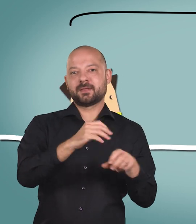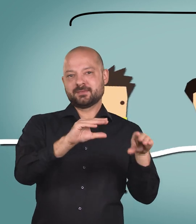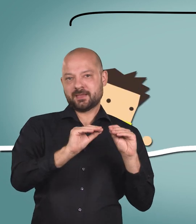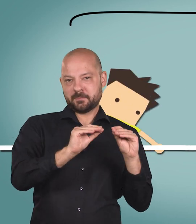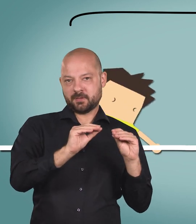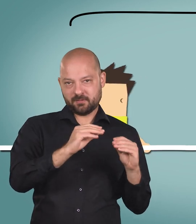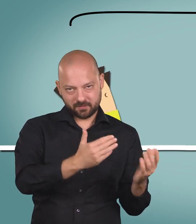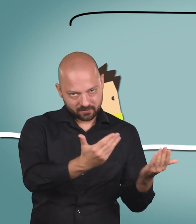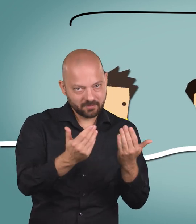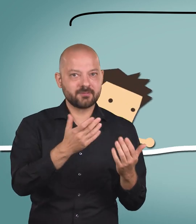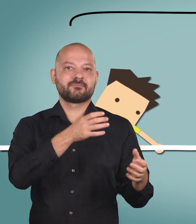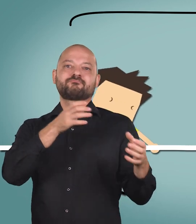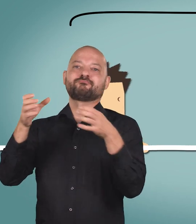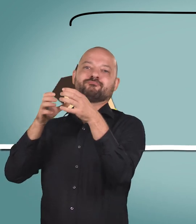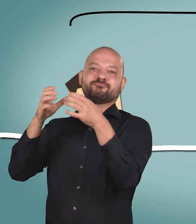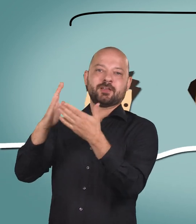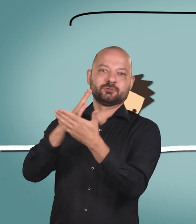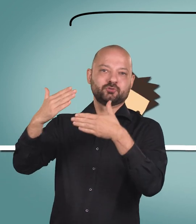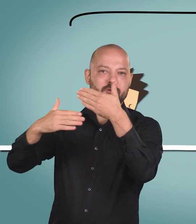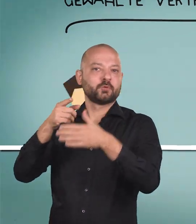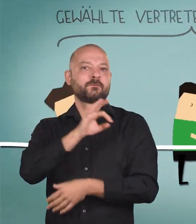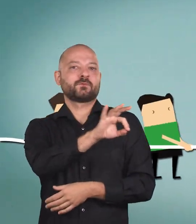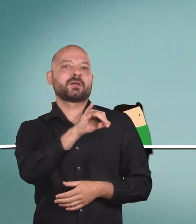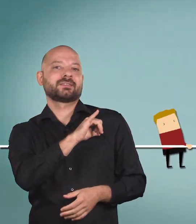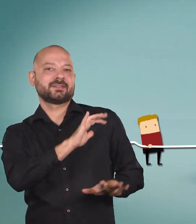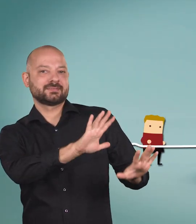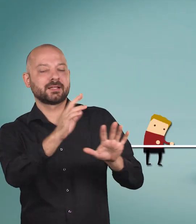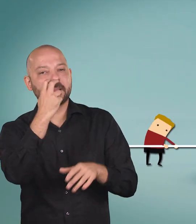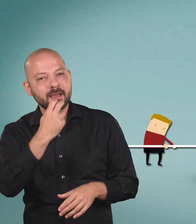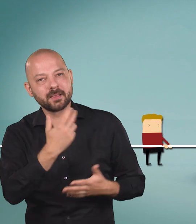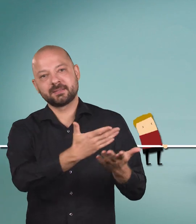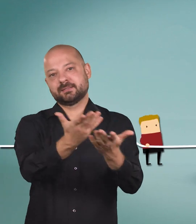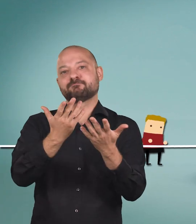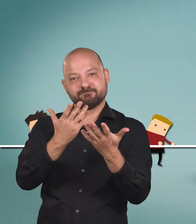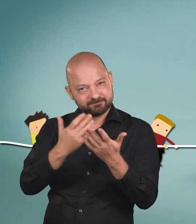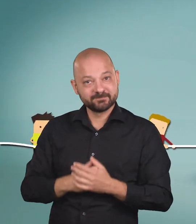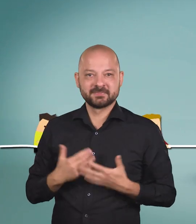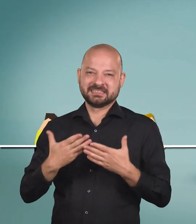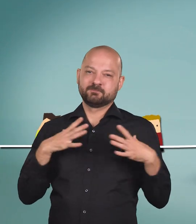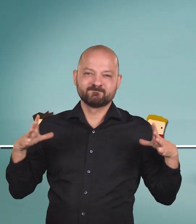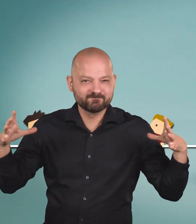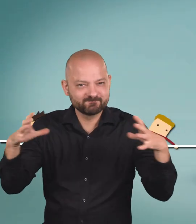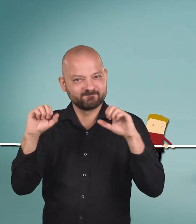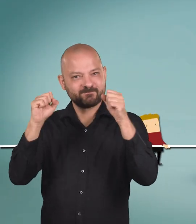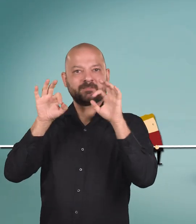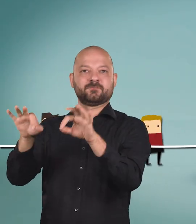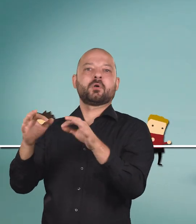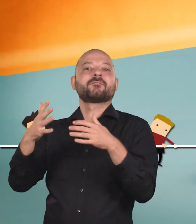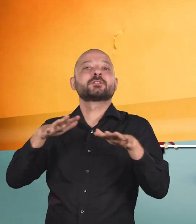Interessen der Beschäftigten und Lehrlinge Gehör finden. Lassen Sie uns gemeinsam die Wirtschaftsmacht von nebenan auf Erfolgskurs halten.